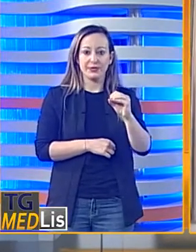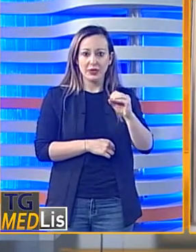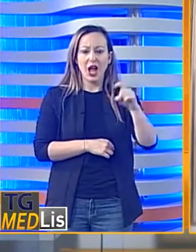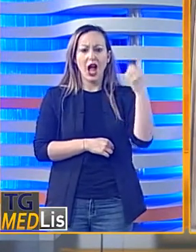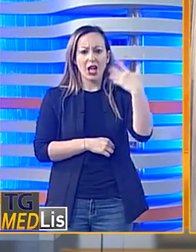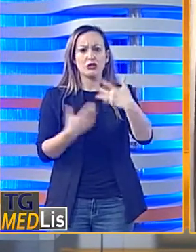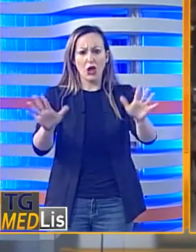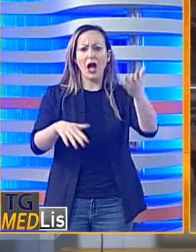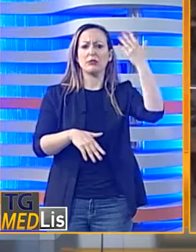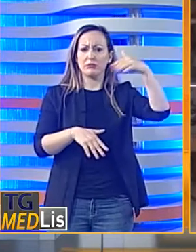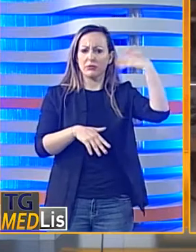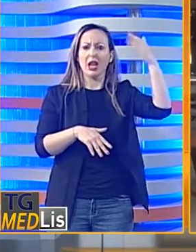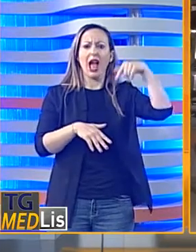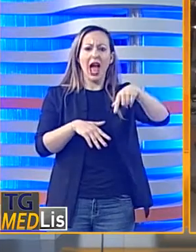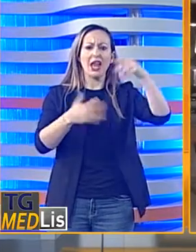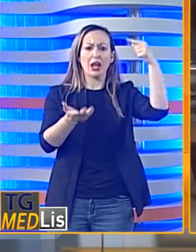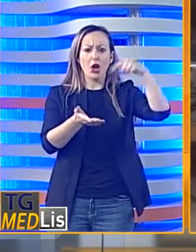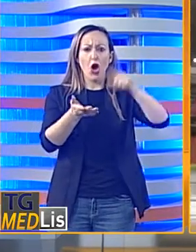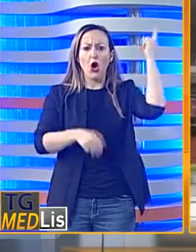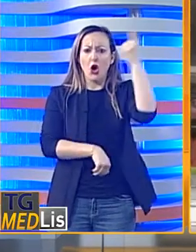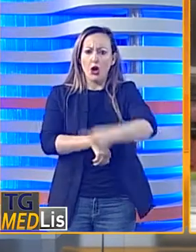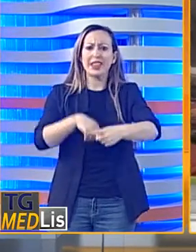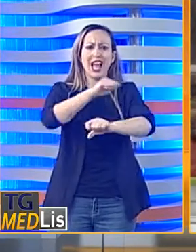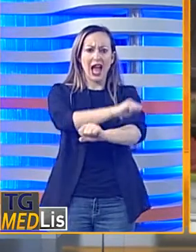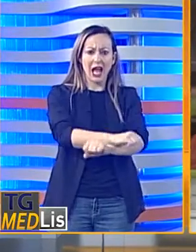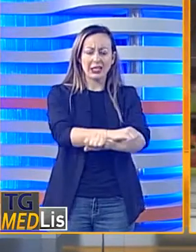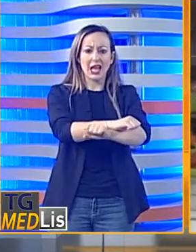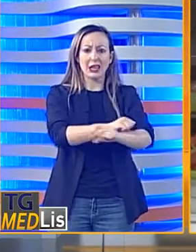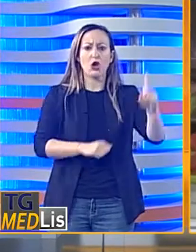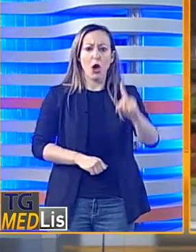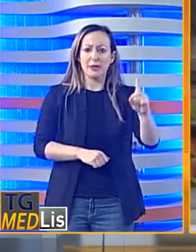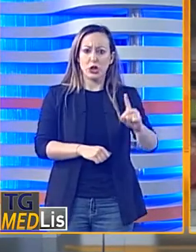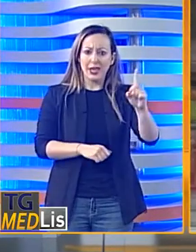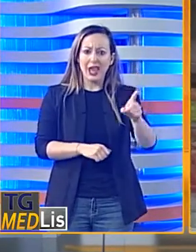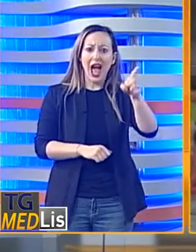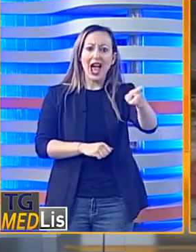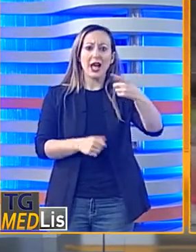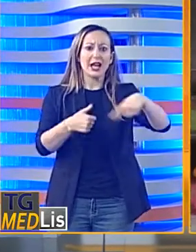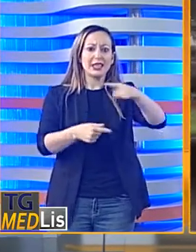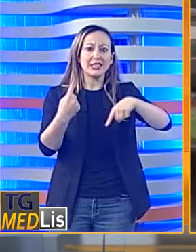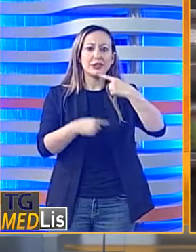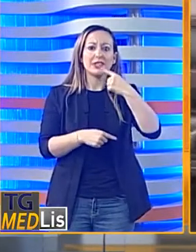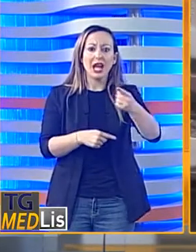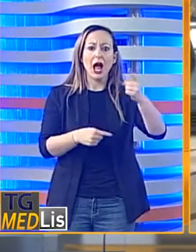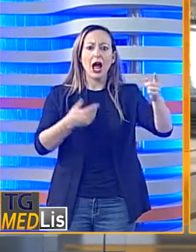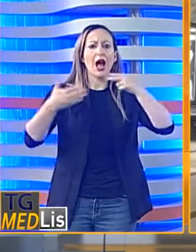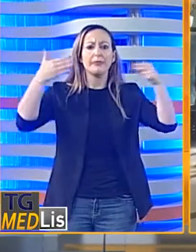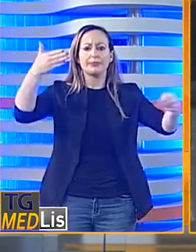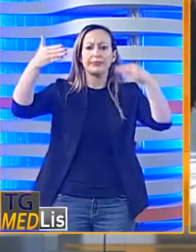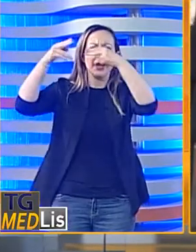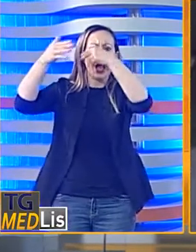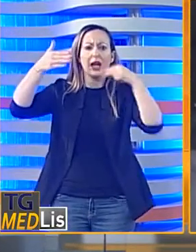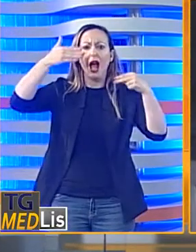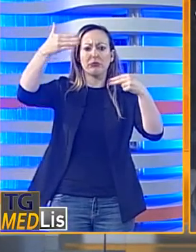contestato è quello di intestazione fittizia di beni, lo stesso del quale deve rispondere